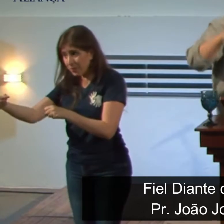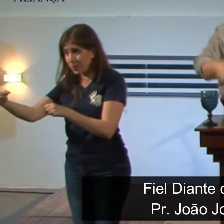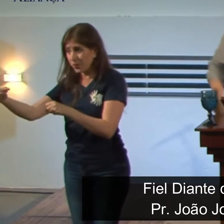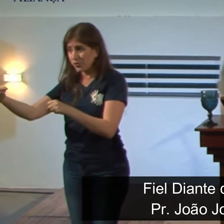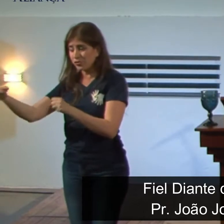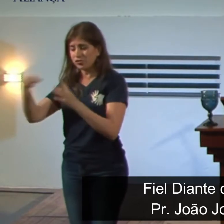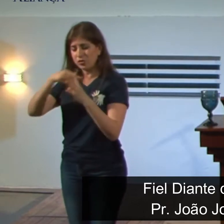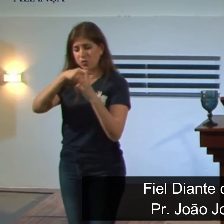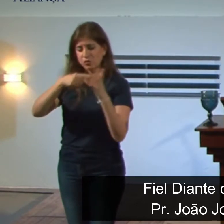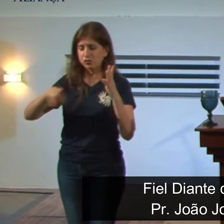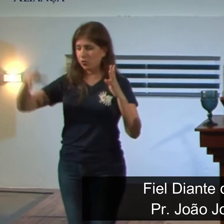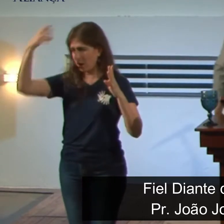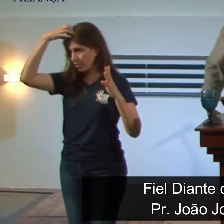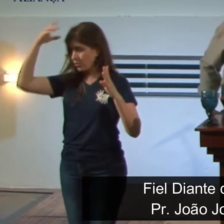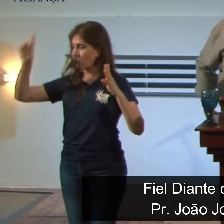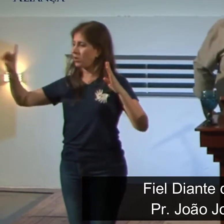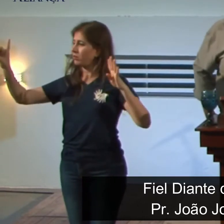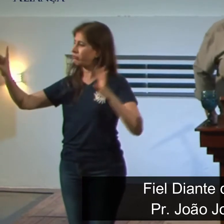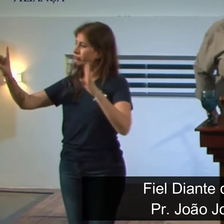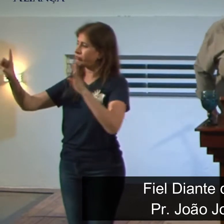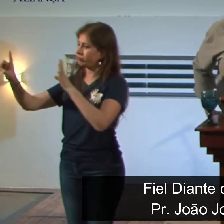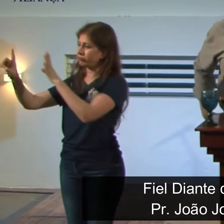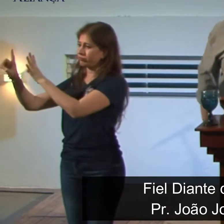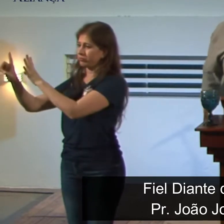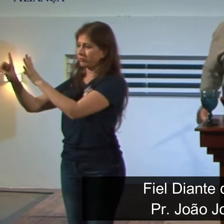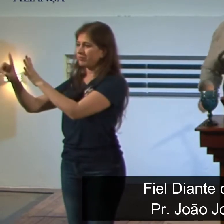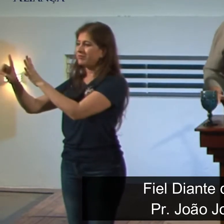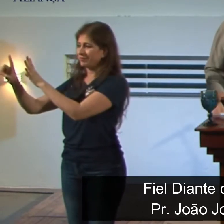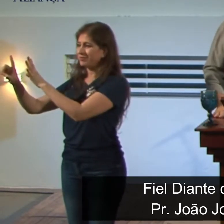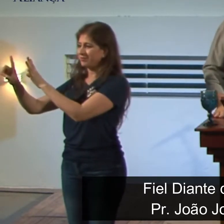diante de Nabucodonosor, na corte Nabucodonosor.